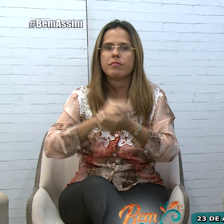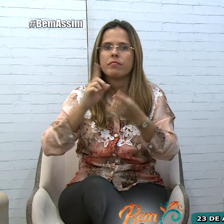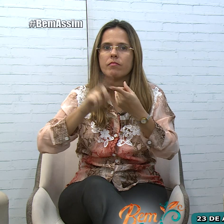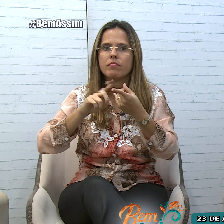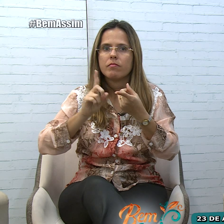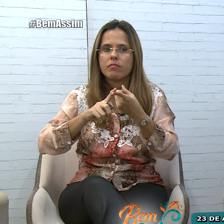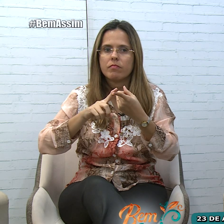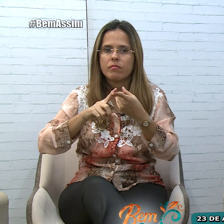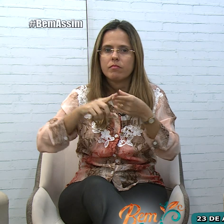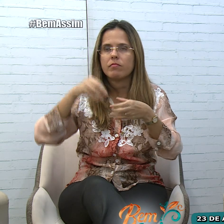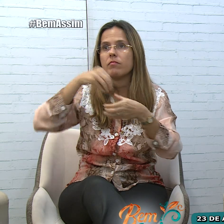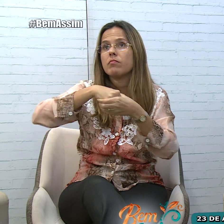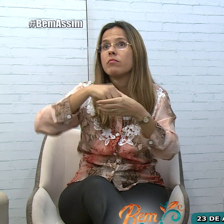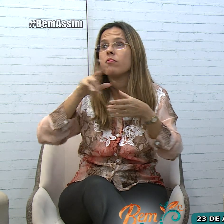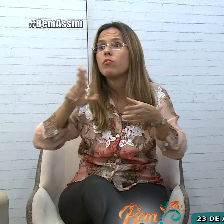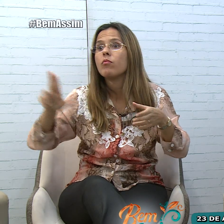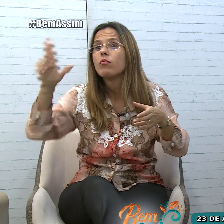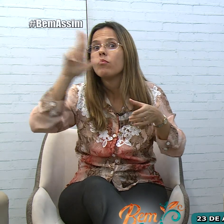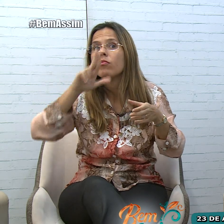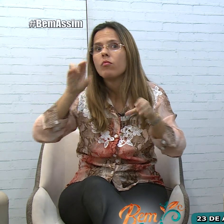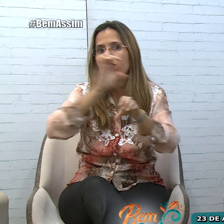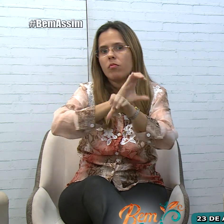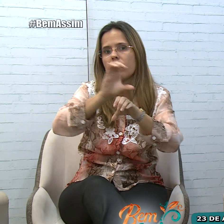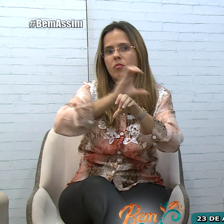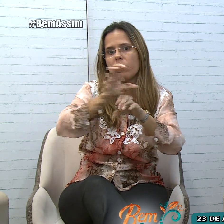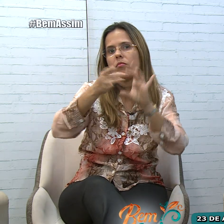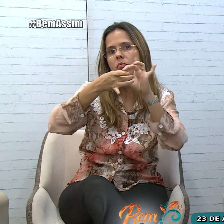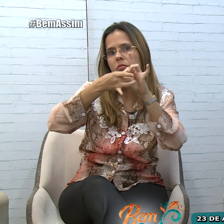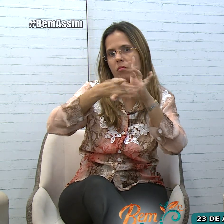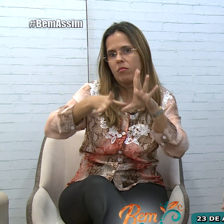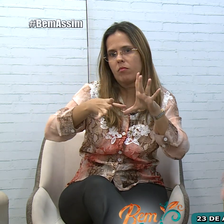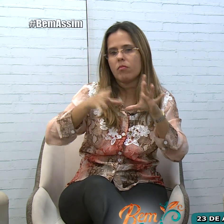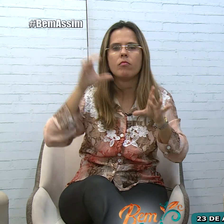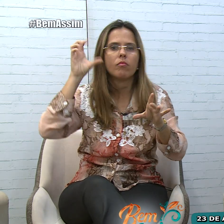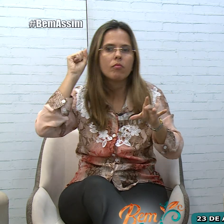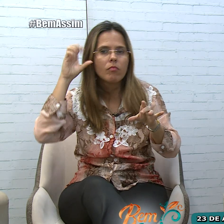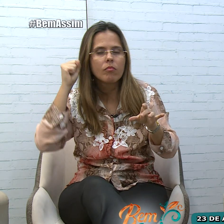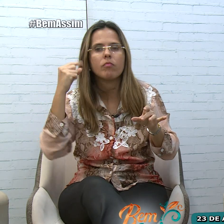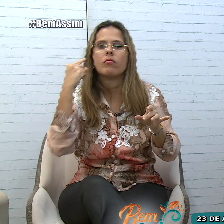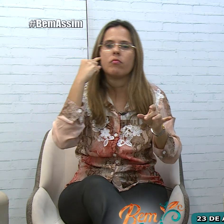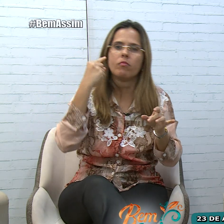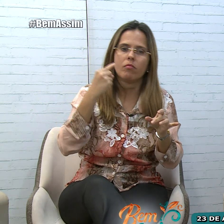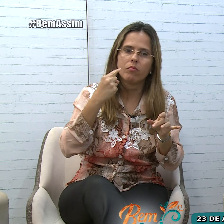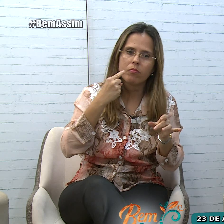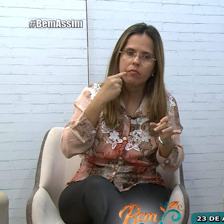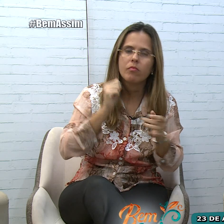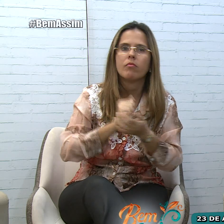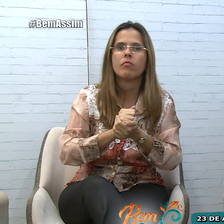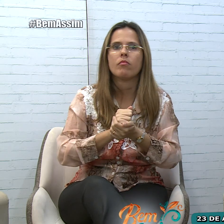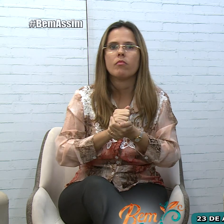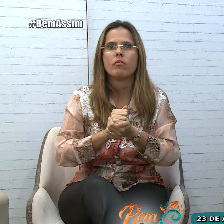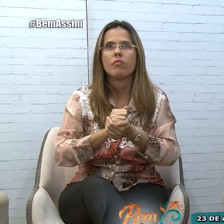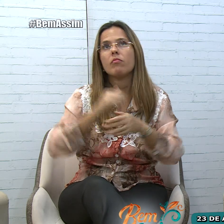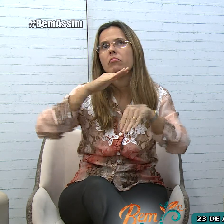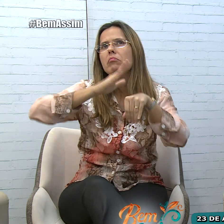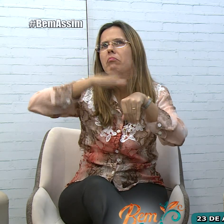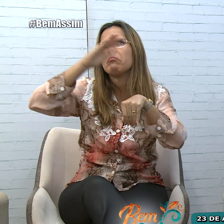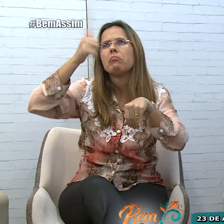própria Universidade Federal de Alagoas os cursos abertos também. Para quem é ouvinte, para quem é surdo, para quem tem acima de 16 anos até 65